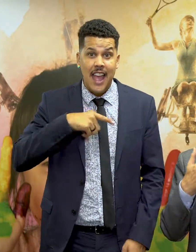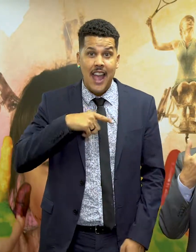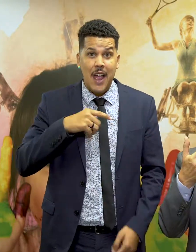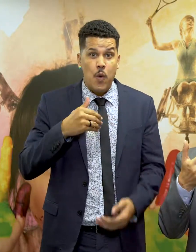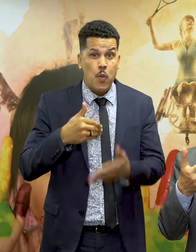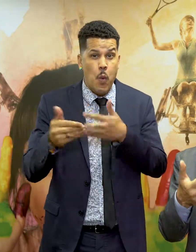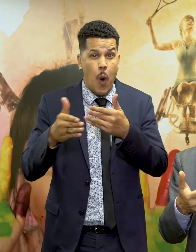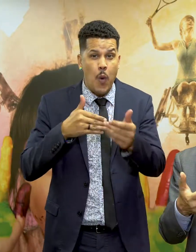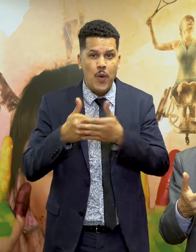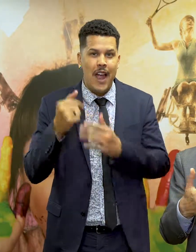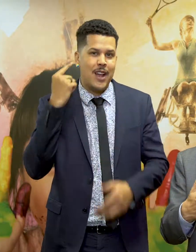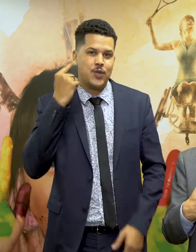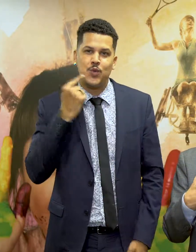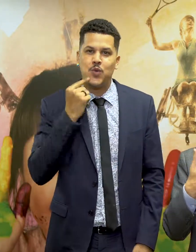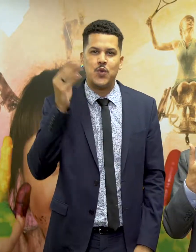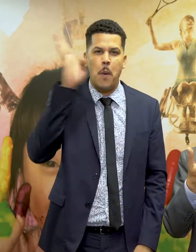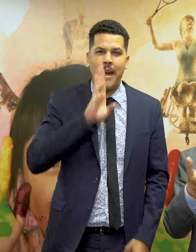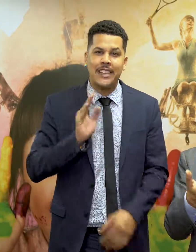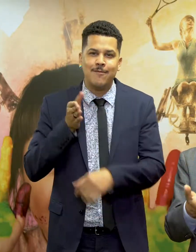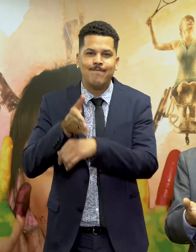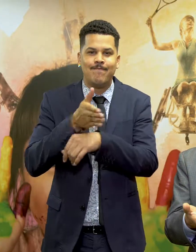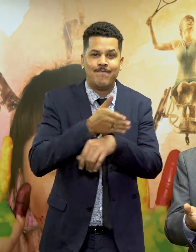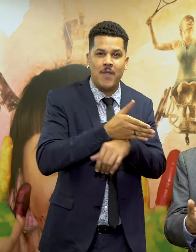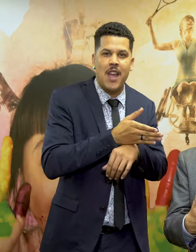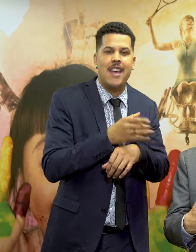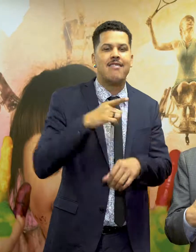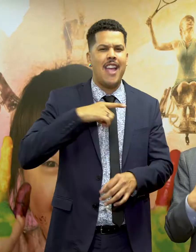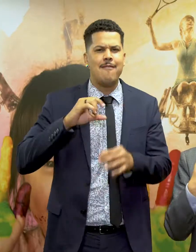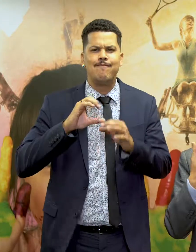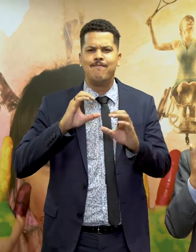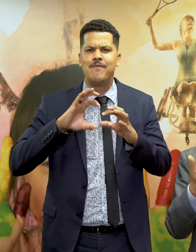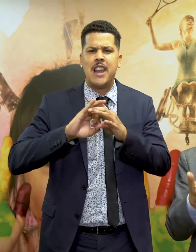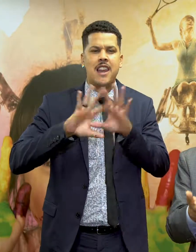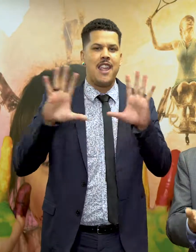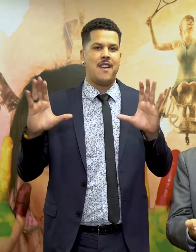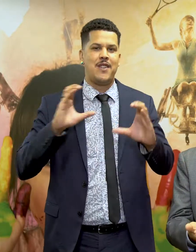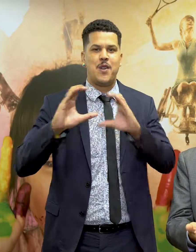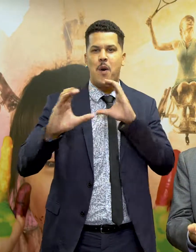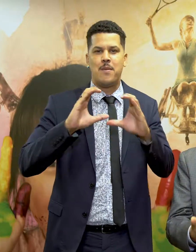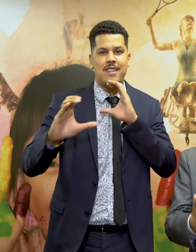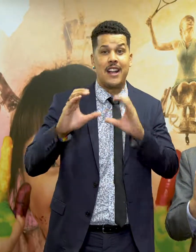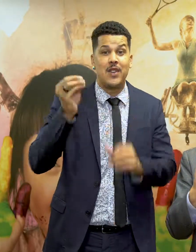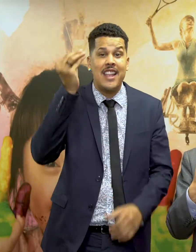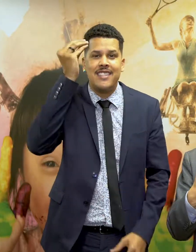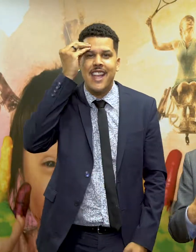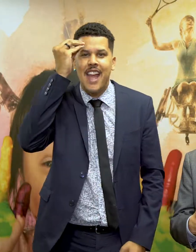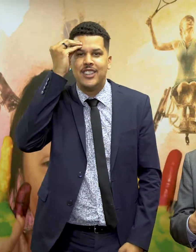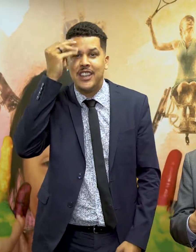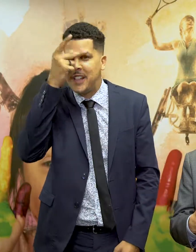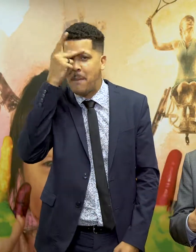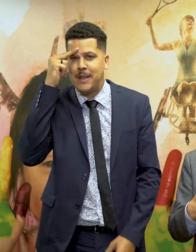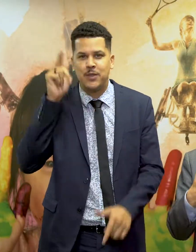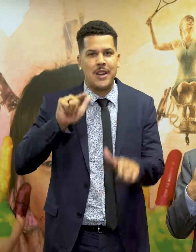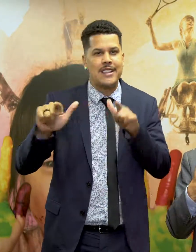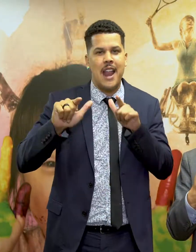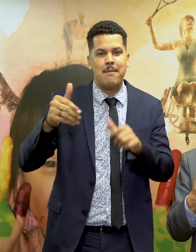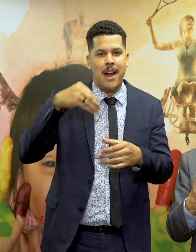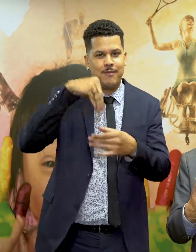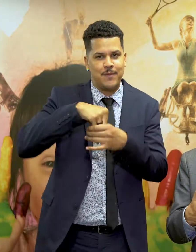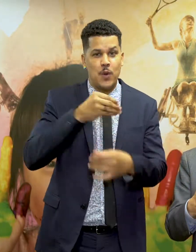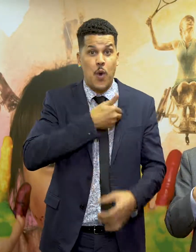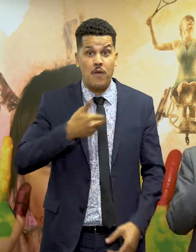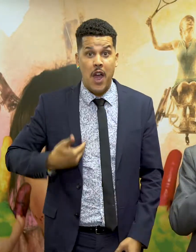chegando a uma repartição pública e podendo se comunicar, sendo entendidas pelas pessoas e exatamente por isso a